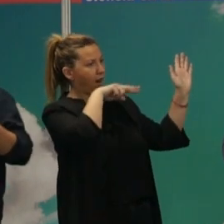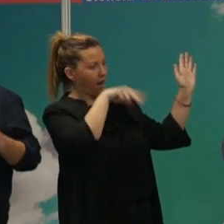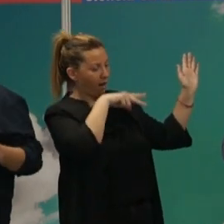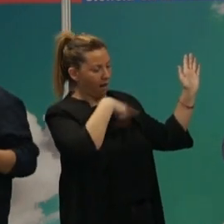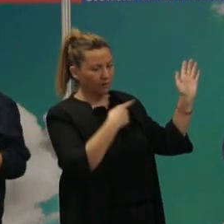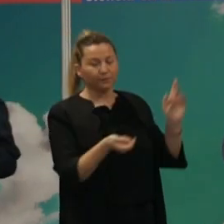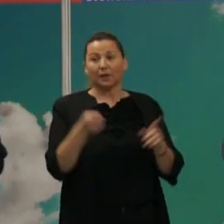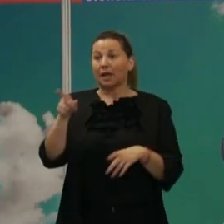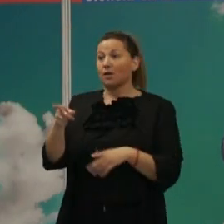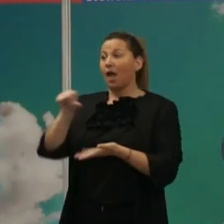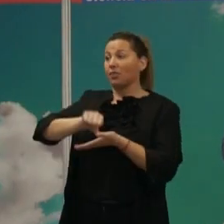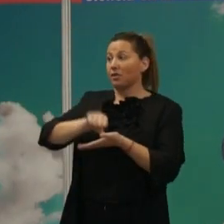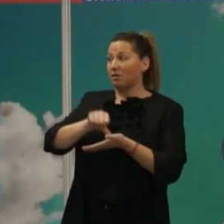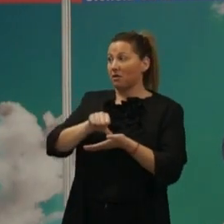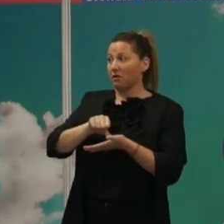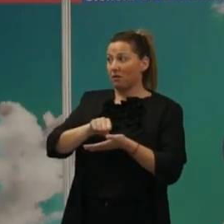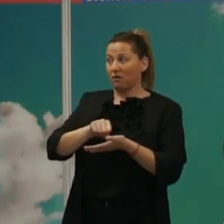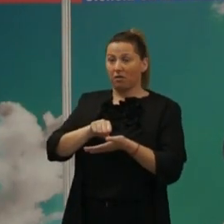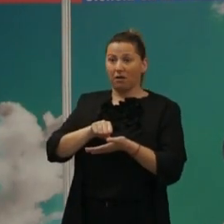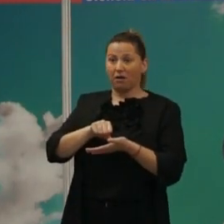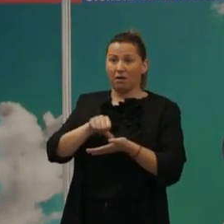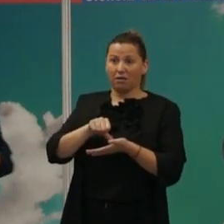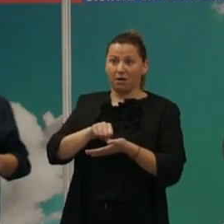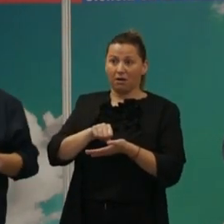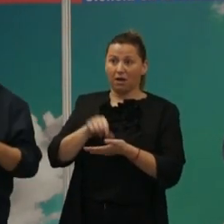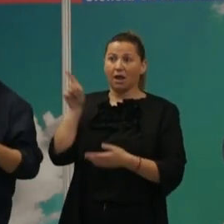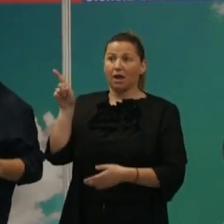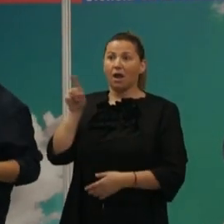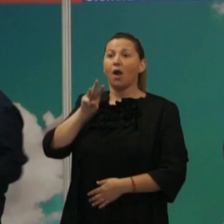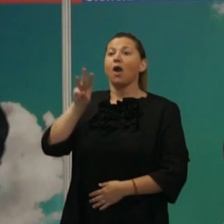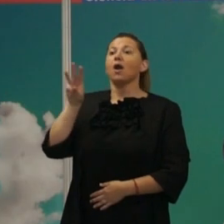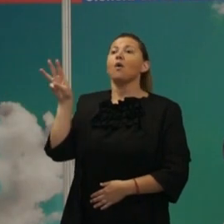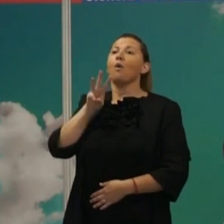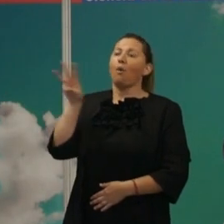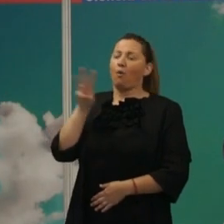Antes nadie lo conocía y ahora lo conocen a nivel planetario porque él nació en Wuhan.